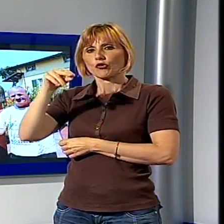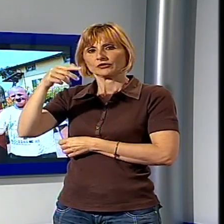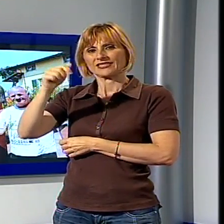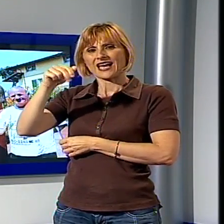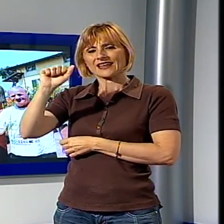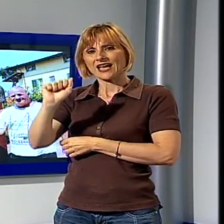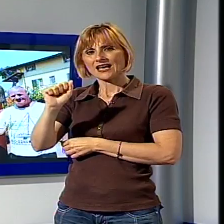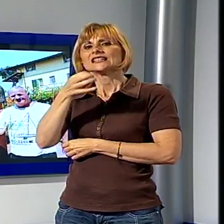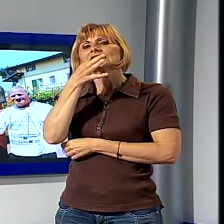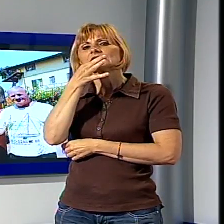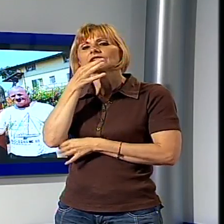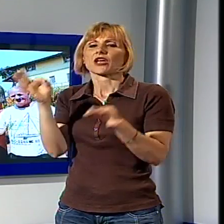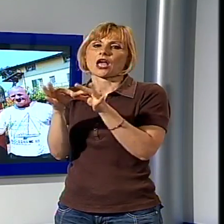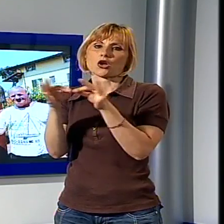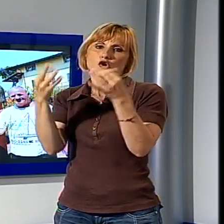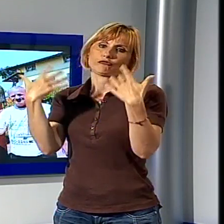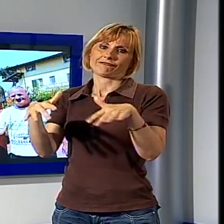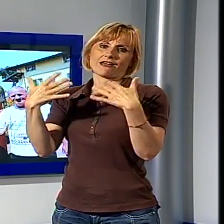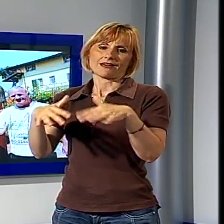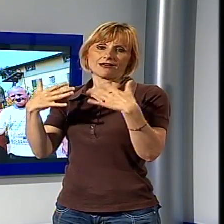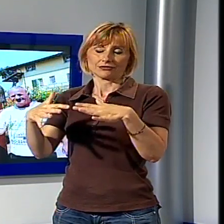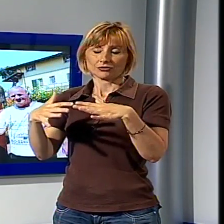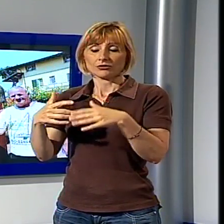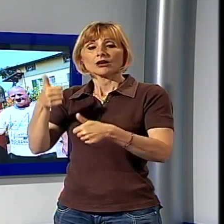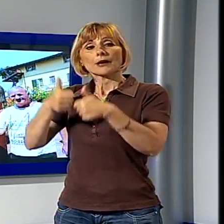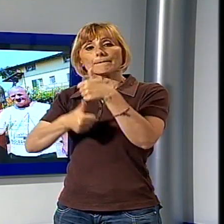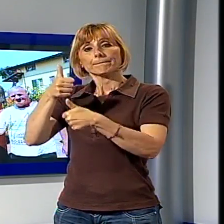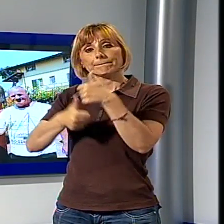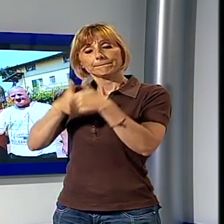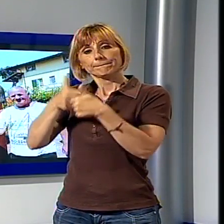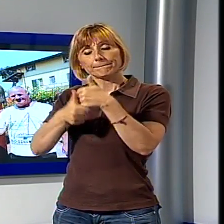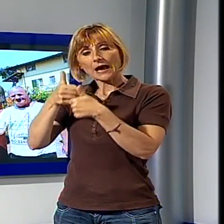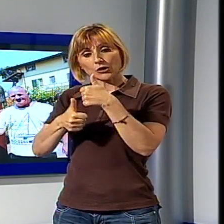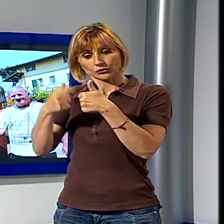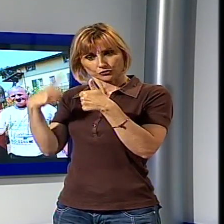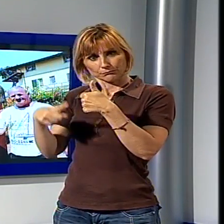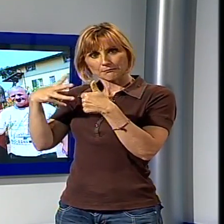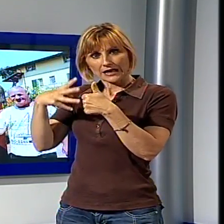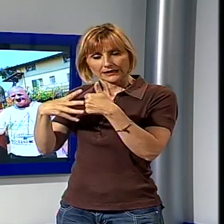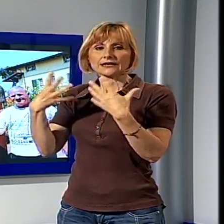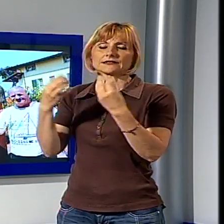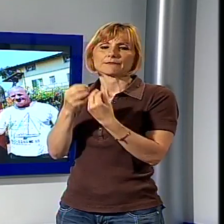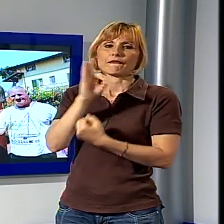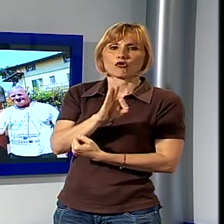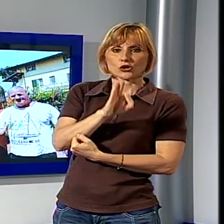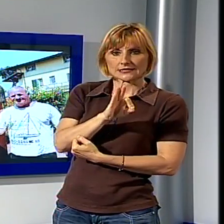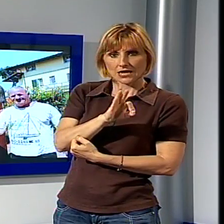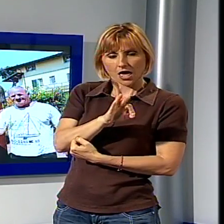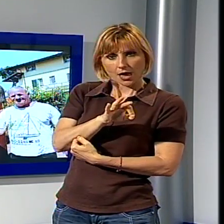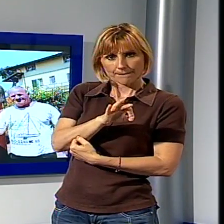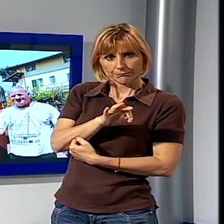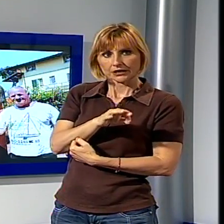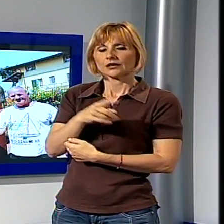un accordo tra il candidato che andrà al ballottaggio contro Rossano Forassiepi e Moreno Fontana